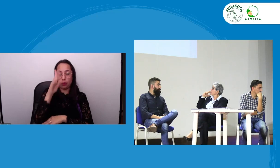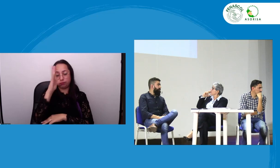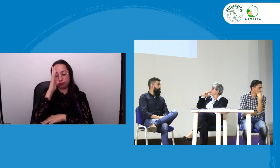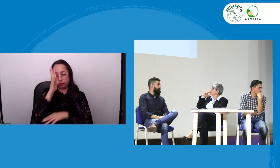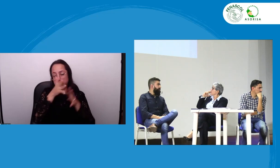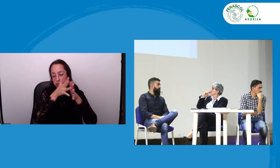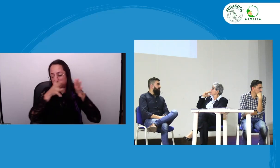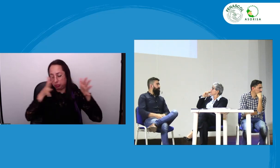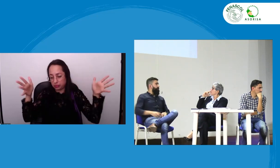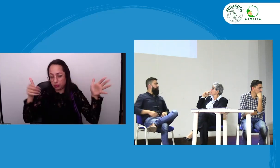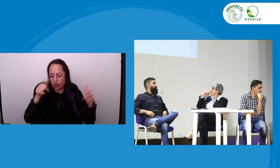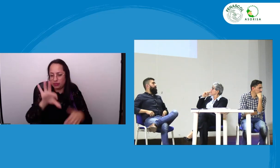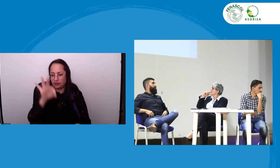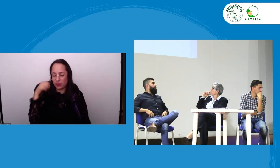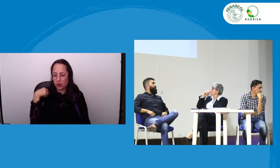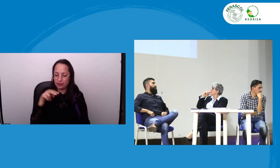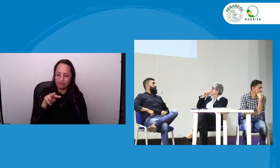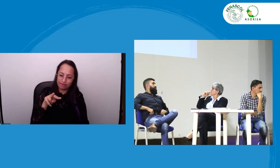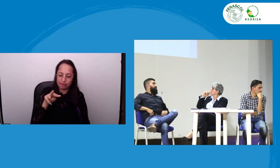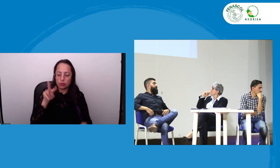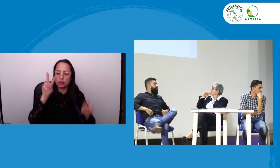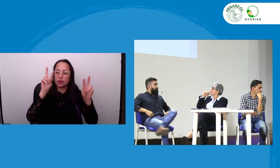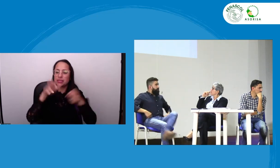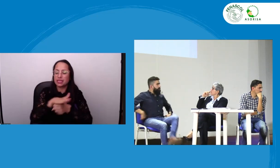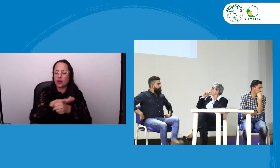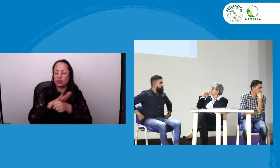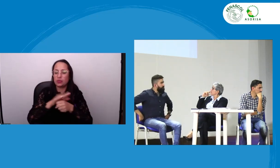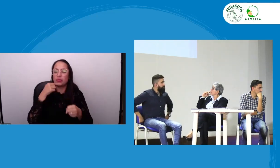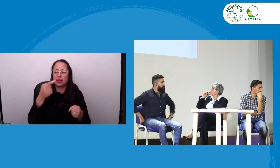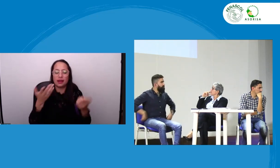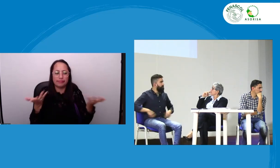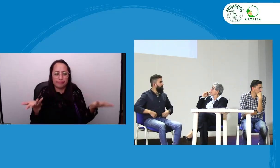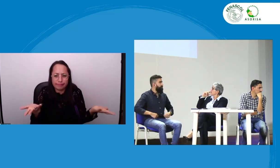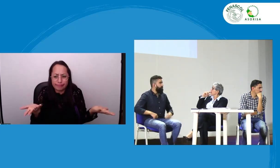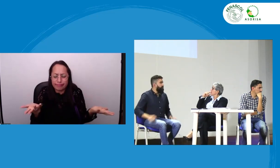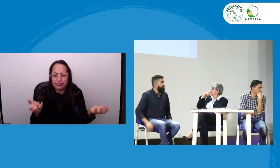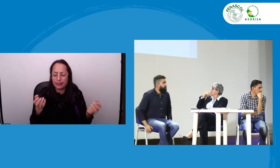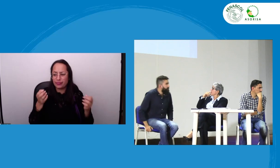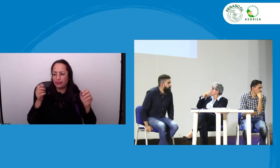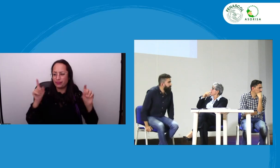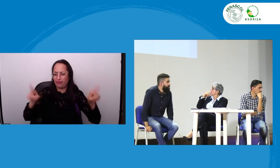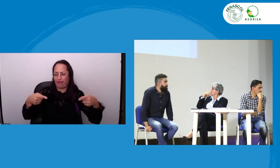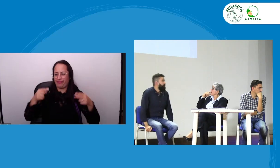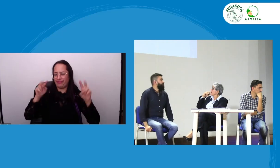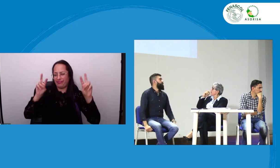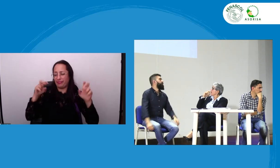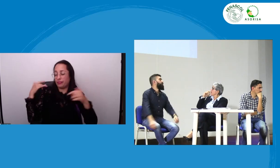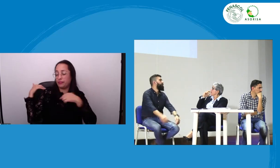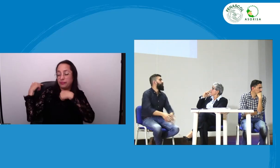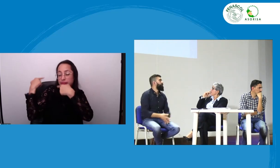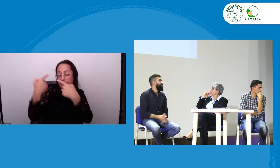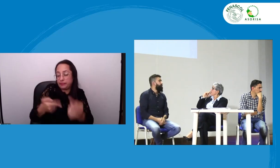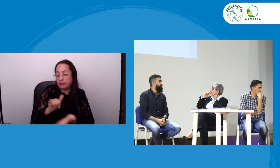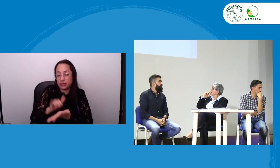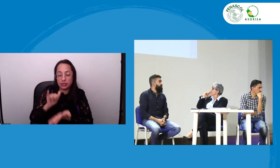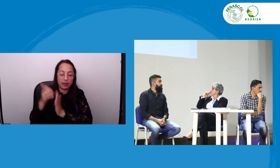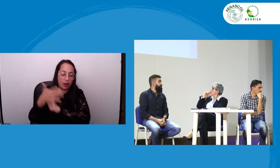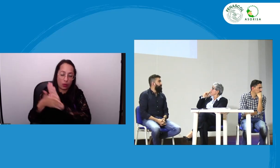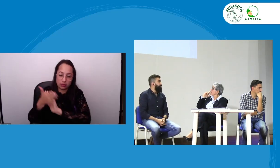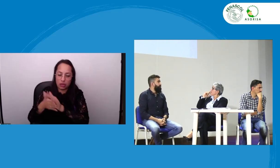ponencia y a la ponencia que presentó Usmari tengo una inquietud allí específicamente relacionada con esto que ha ocurrido